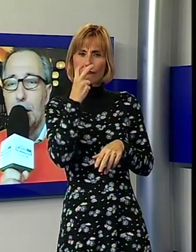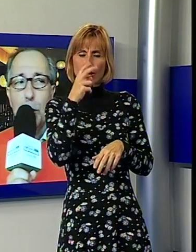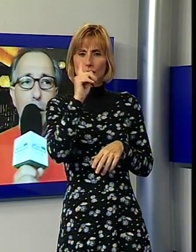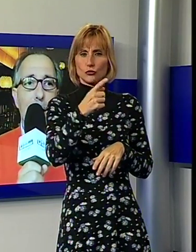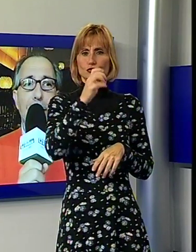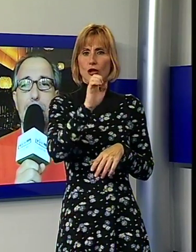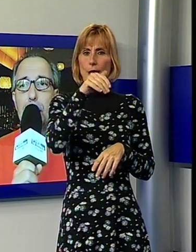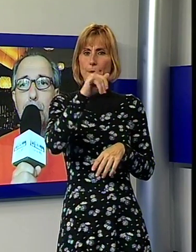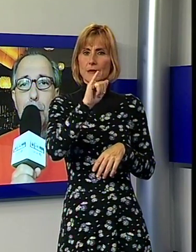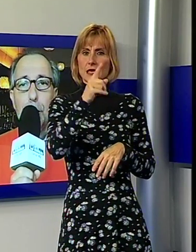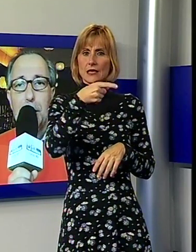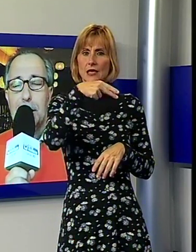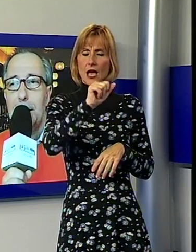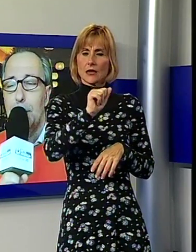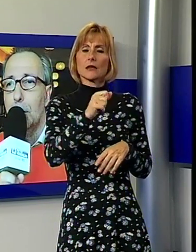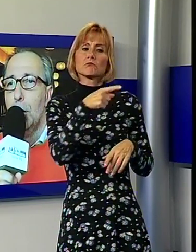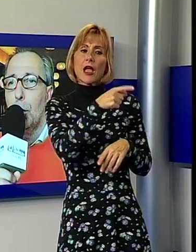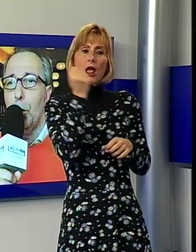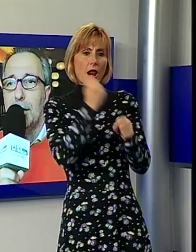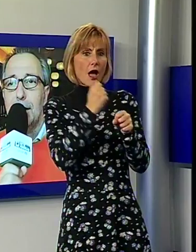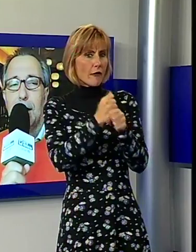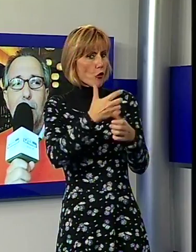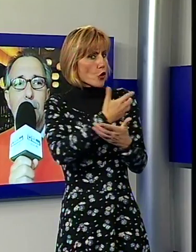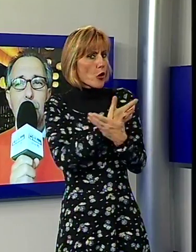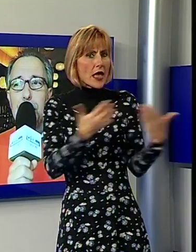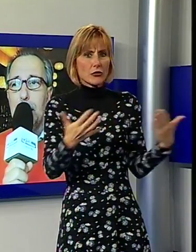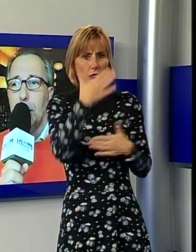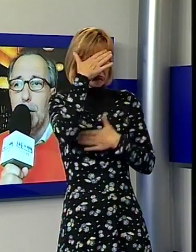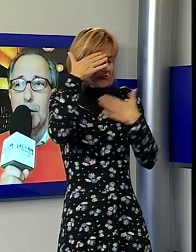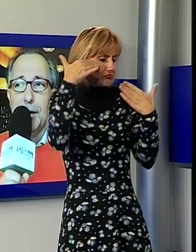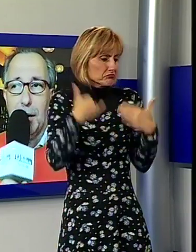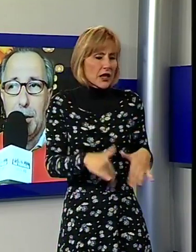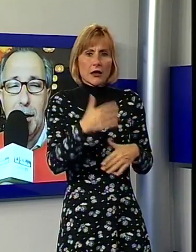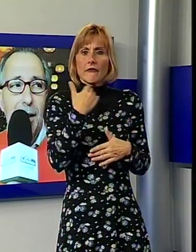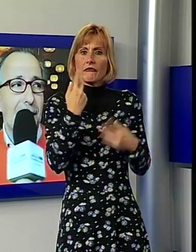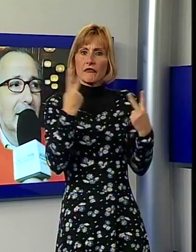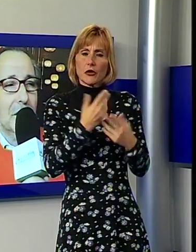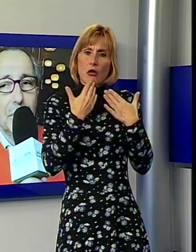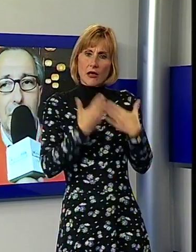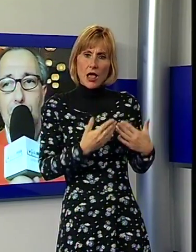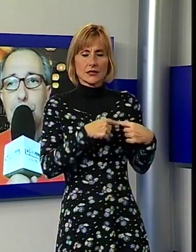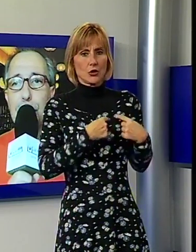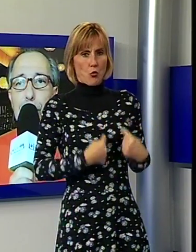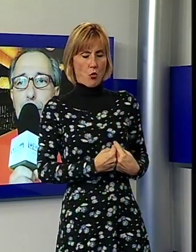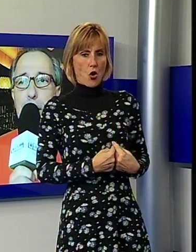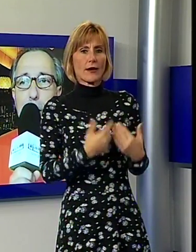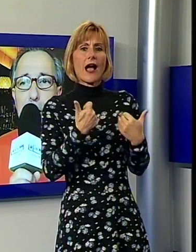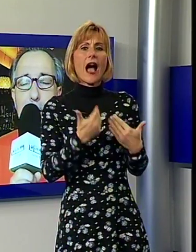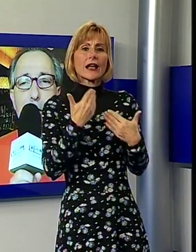di cuore perché ha fatto un lavoro enorme, come non saremmo qui senza l'Avvocato Gemignani, come non sarei qui se non ci fossero tutti gli amici che mi hanno